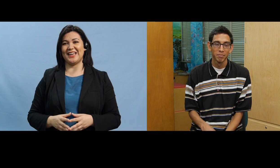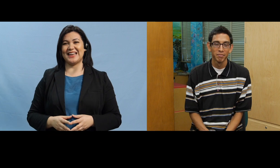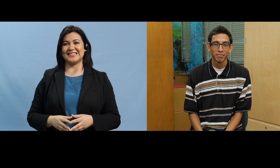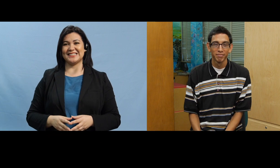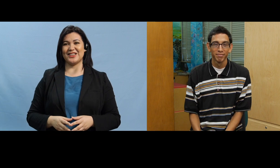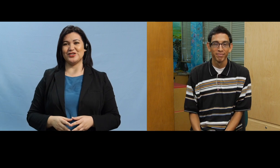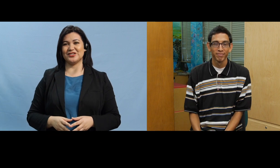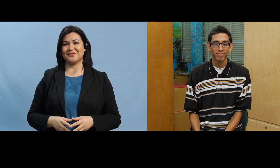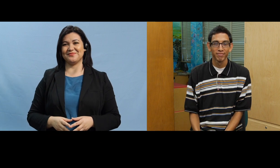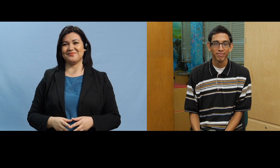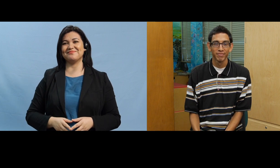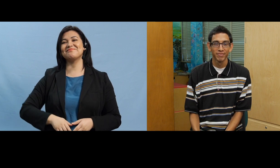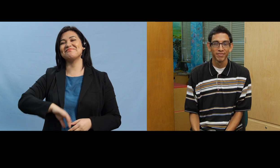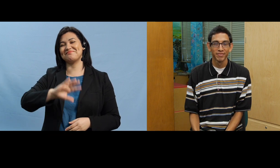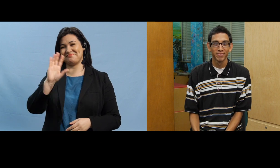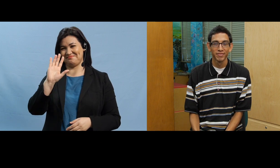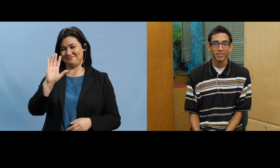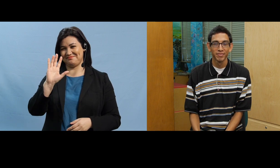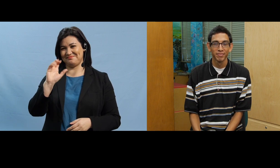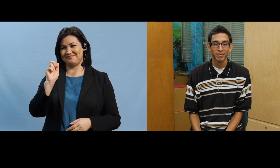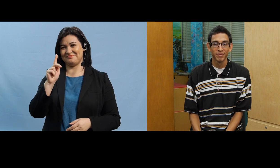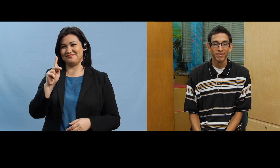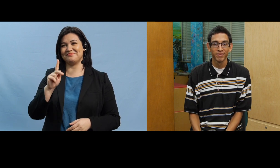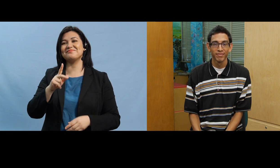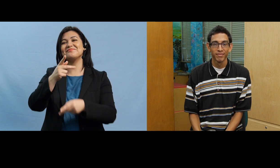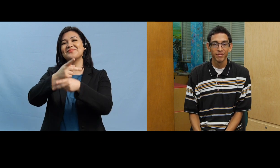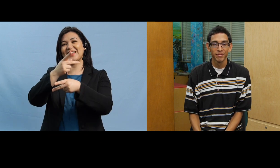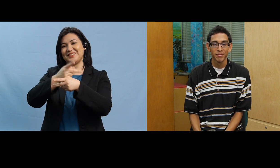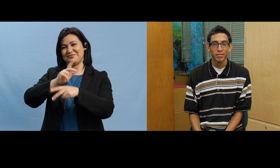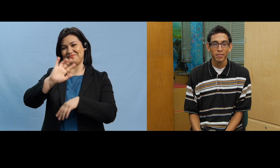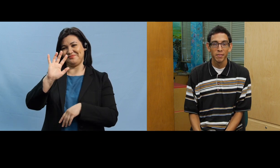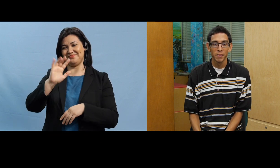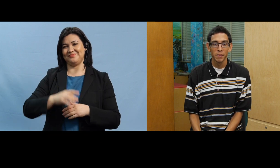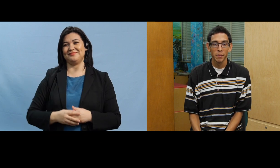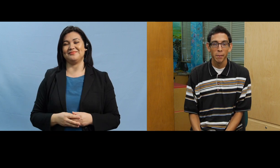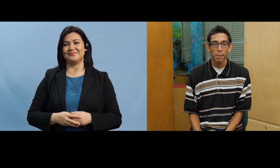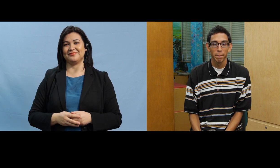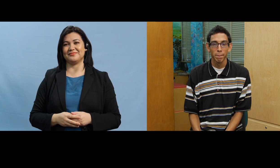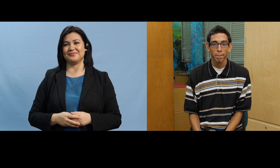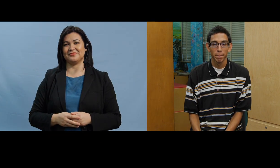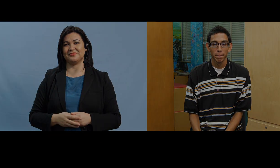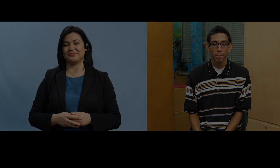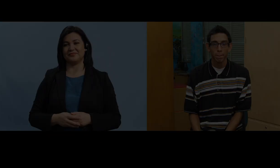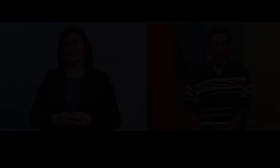ok gracias ok charlie te cuidas mucho y y y y